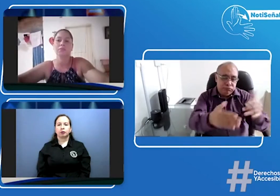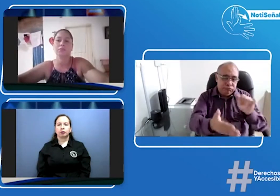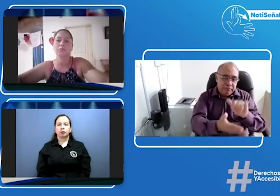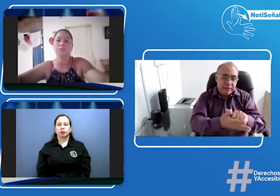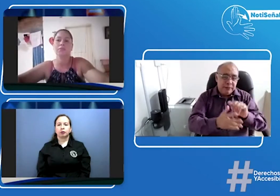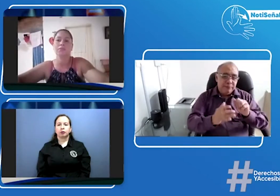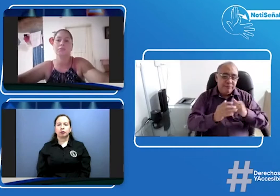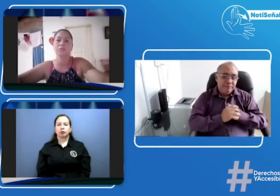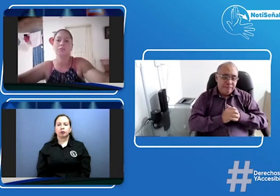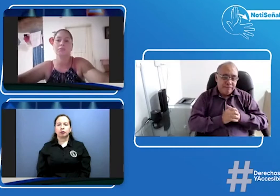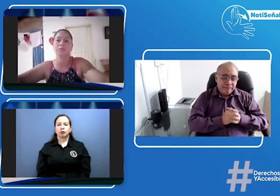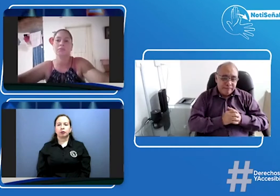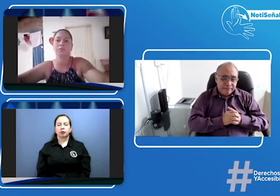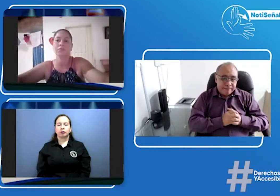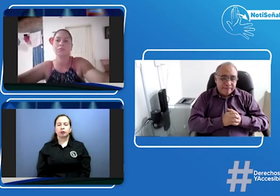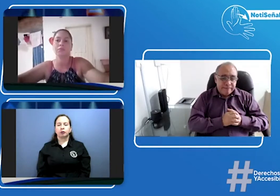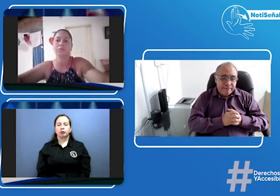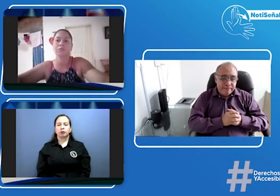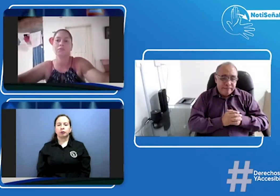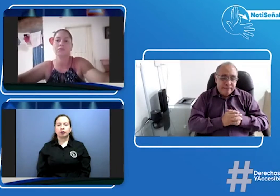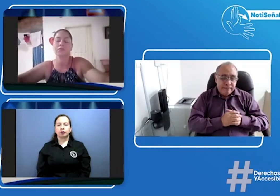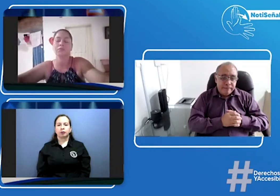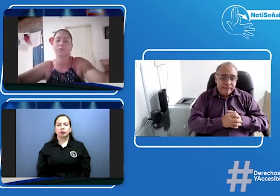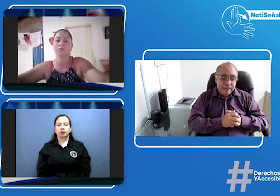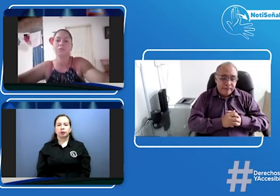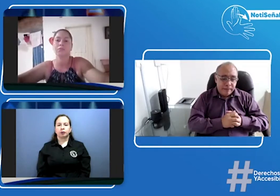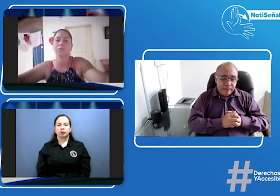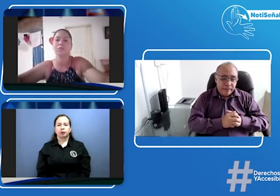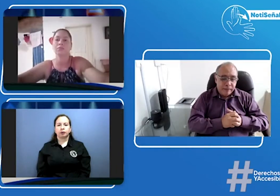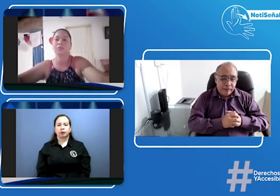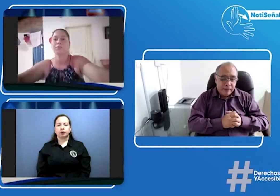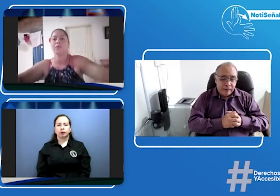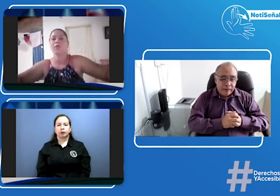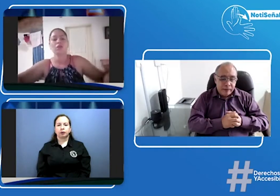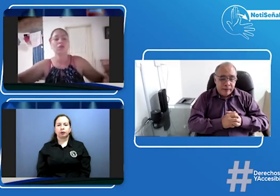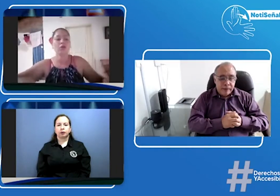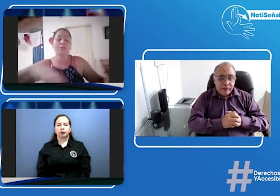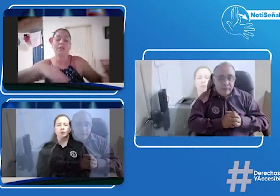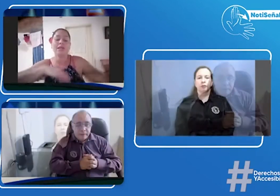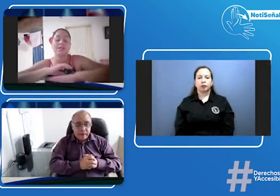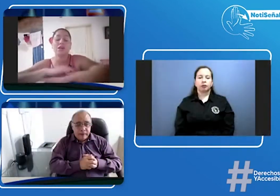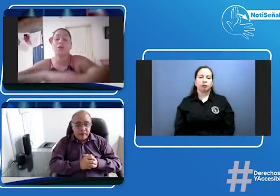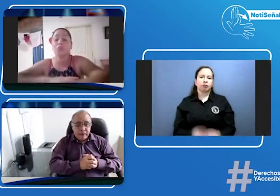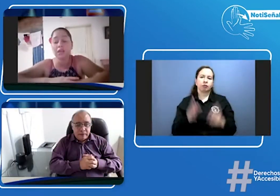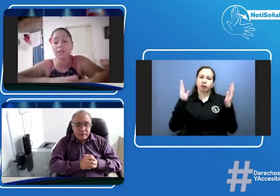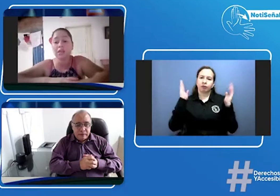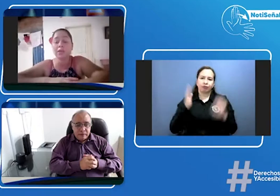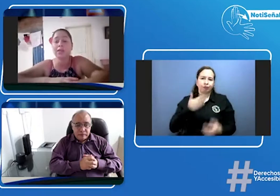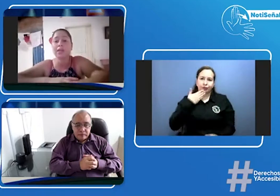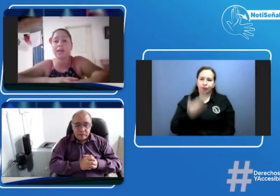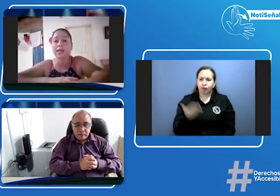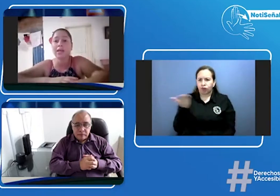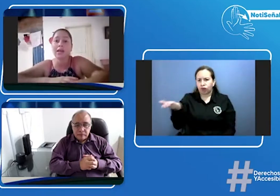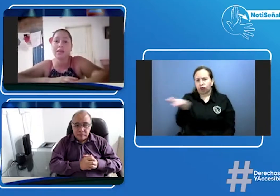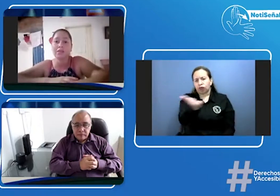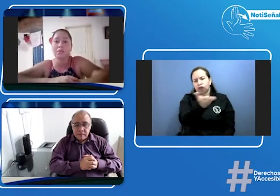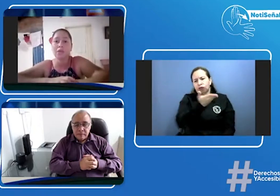que muchas gracias señora Jessica seguimos en contacto no hombre gracias a ustedes de verdad que les agradecemos el